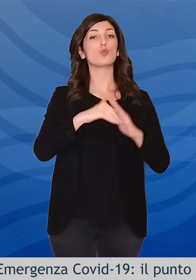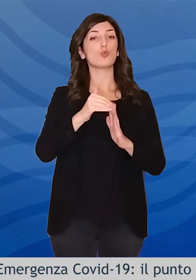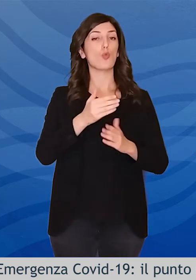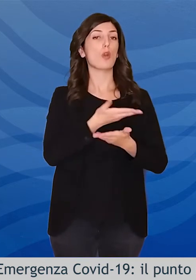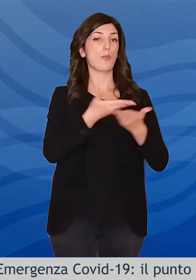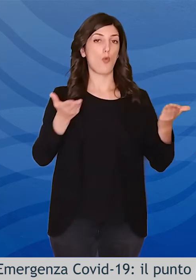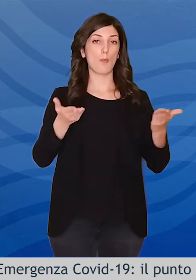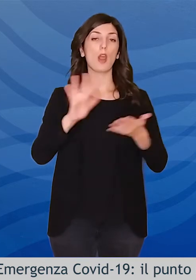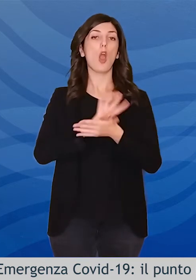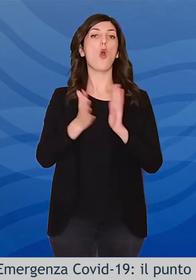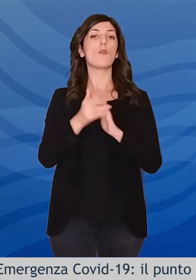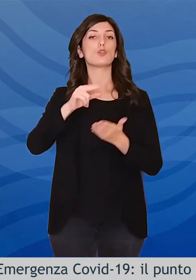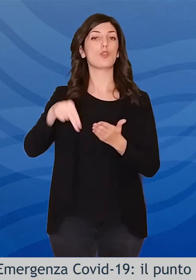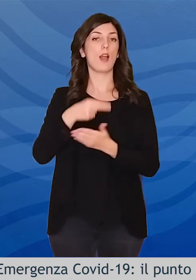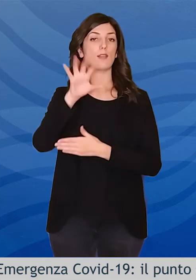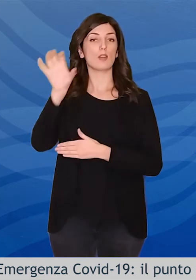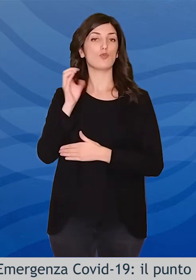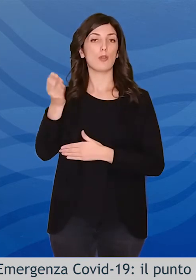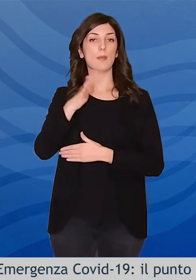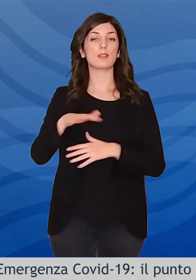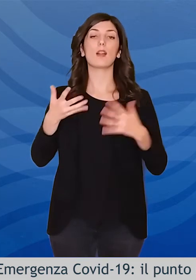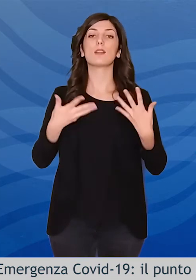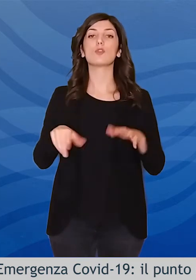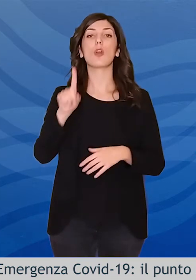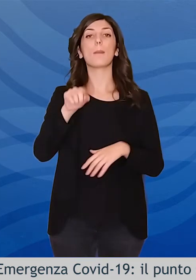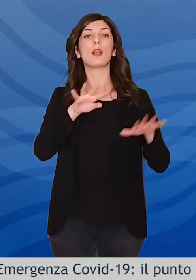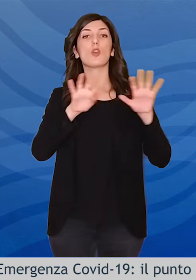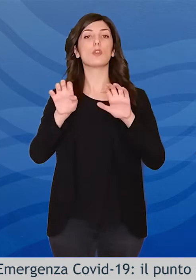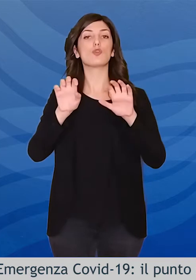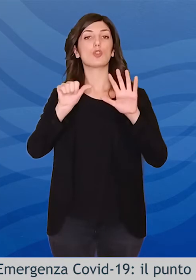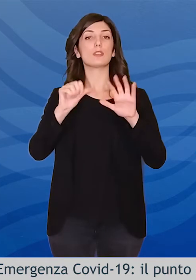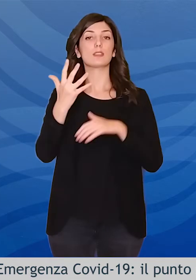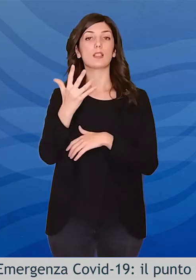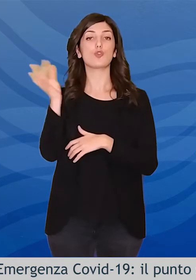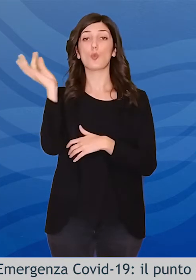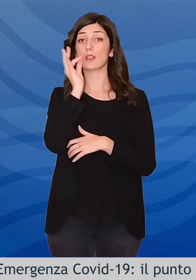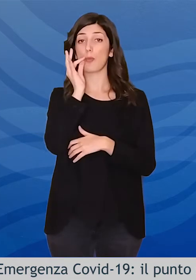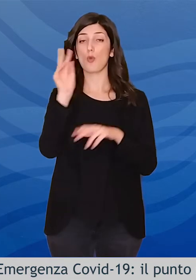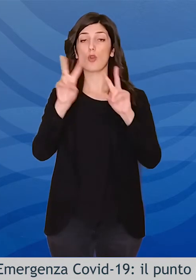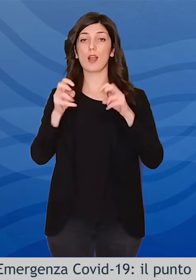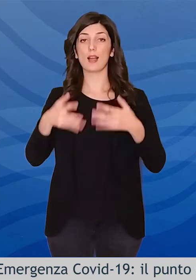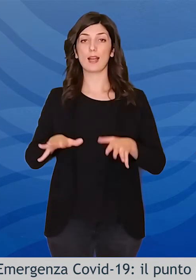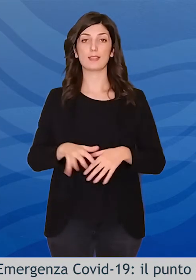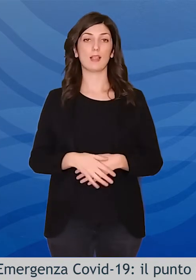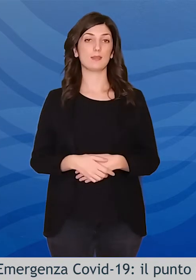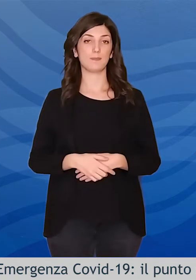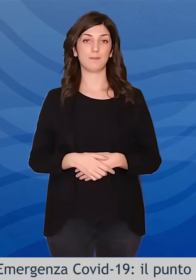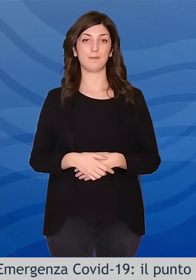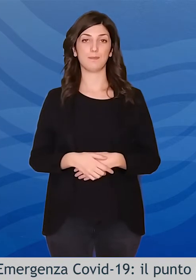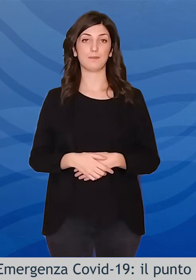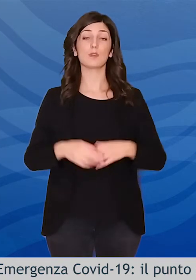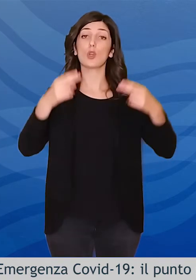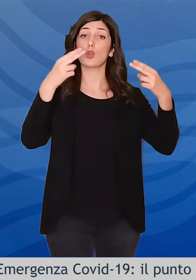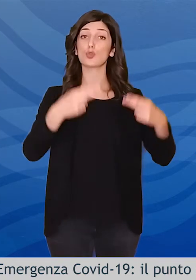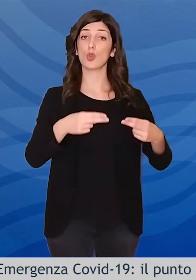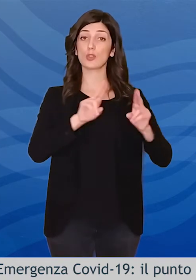Regione sono stati processati complessivamente 1.965 tamponi molecolari diagnostici per